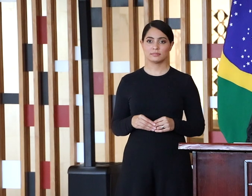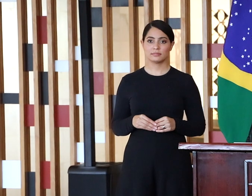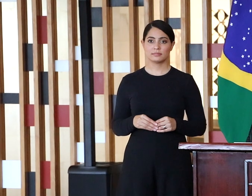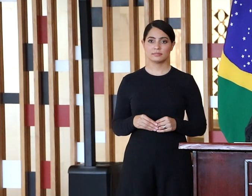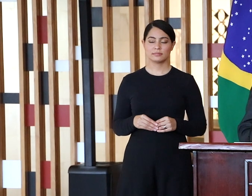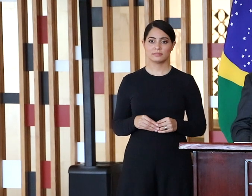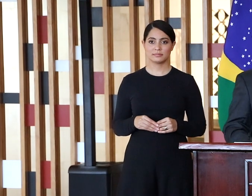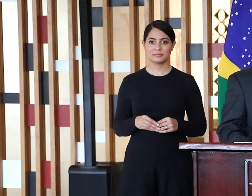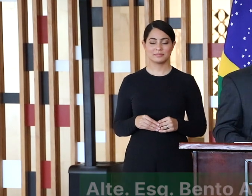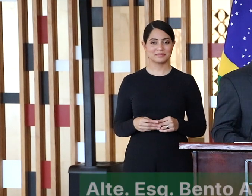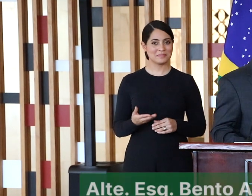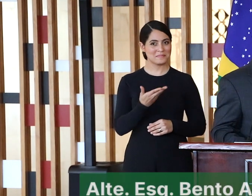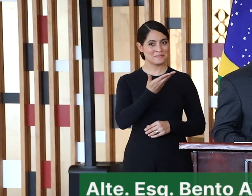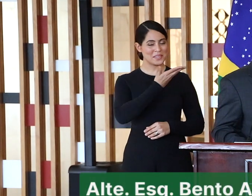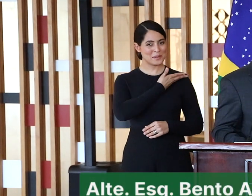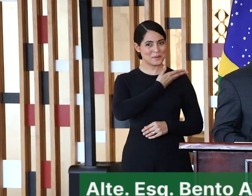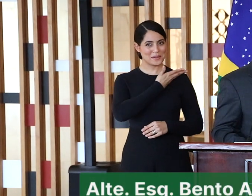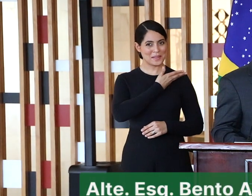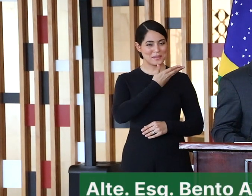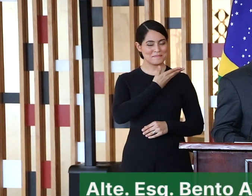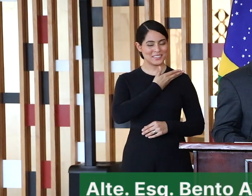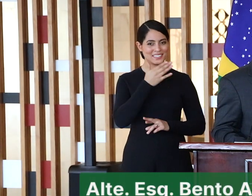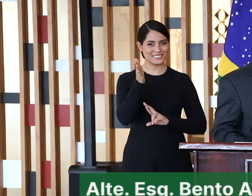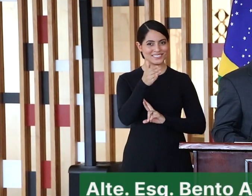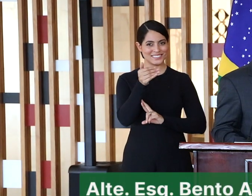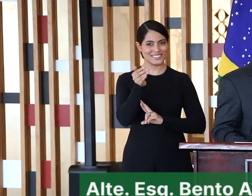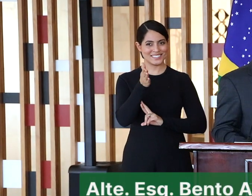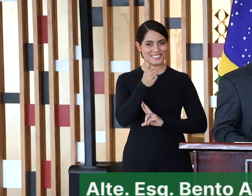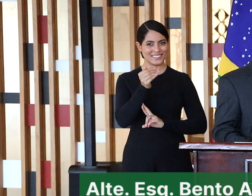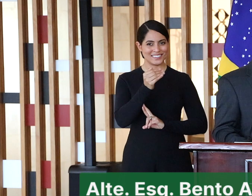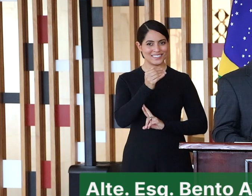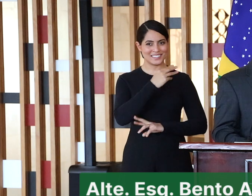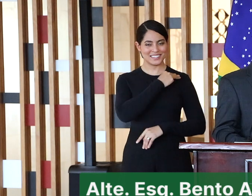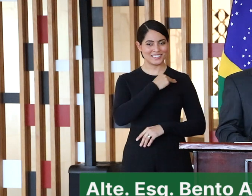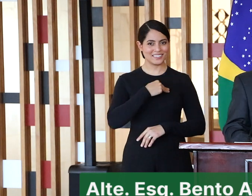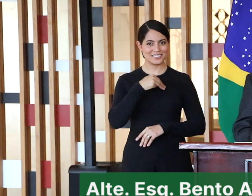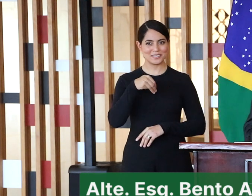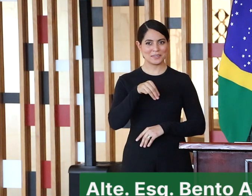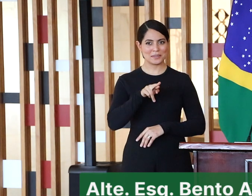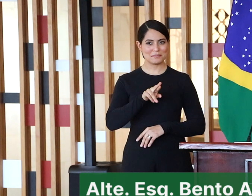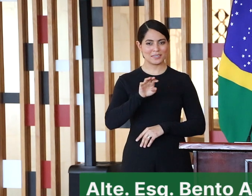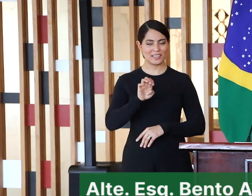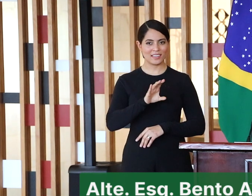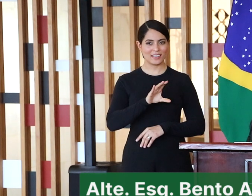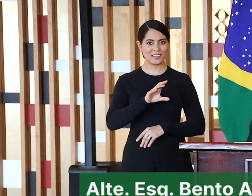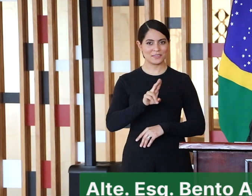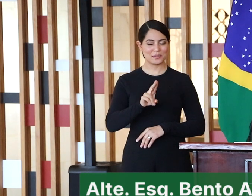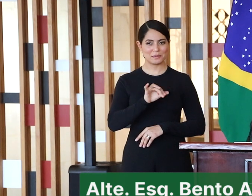Meu querido amigo, chanceler, embaixador Carlos França, em nome de quem